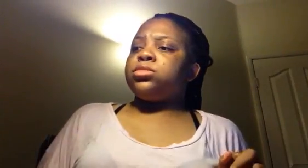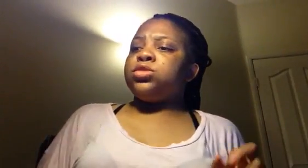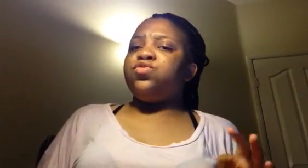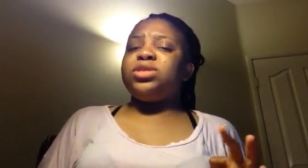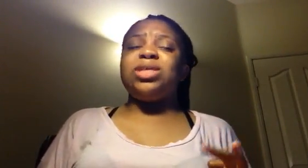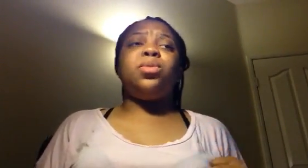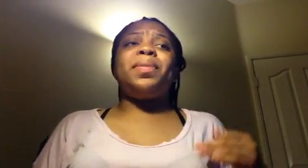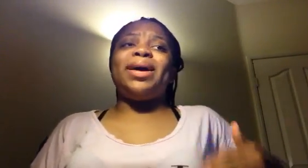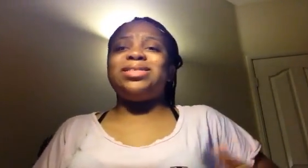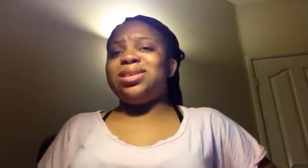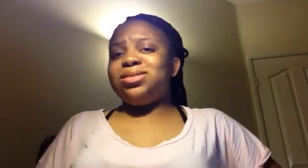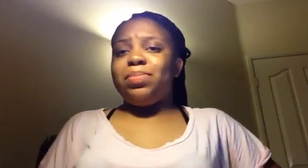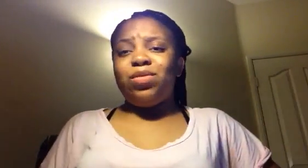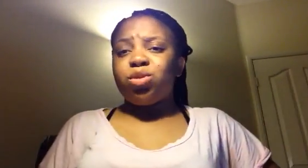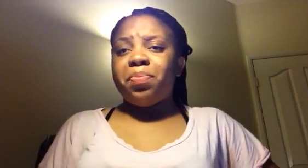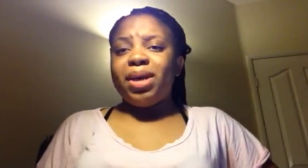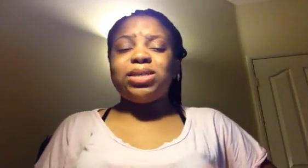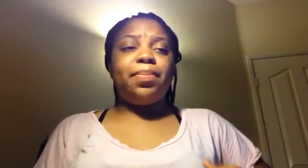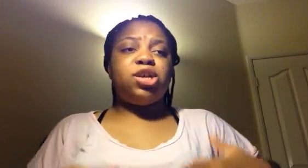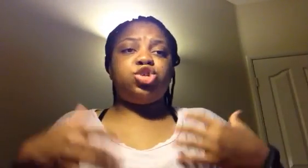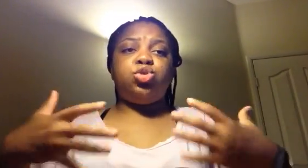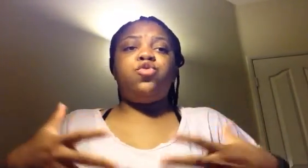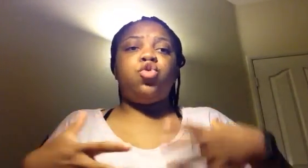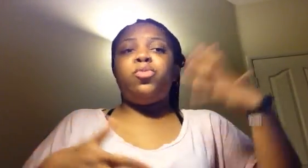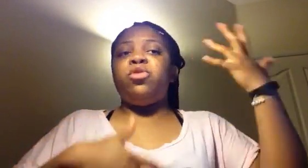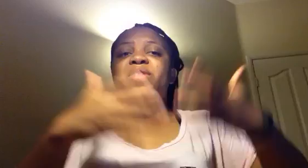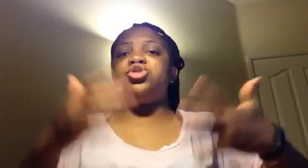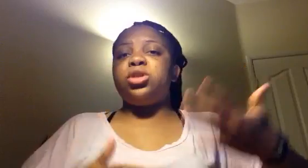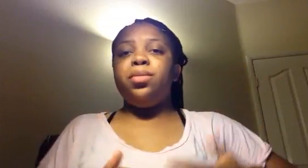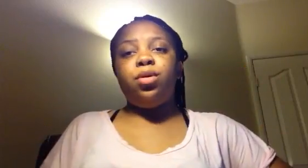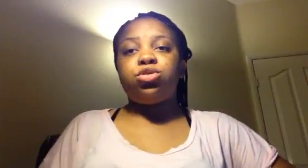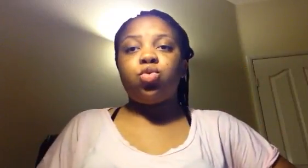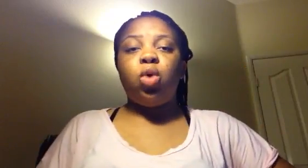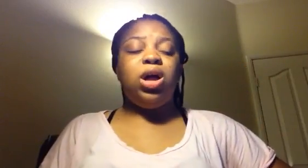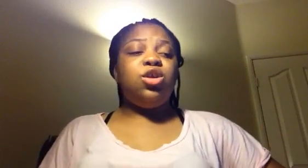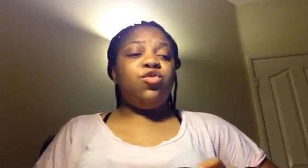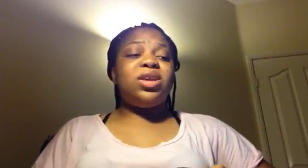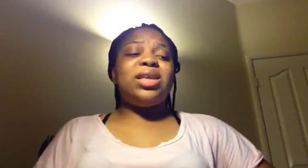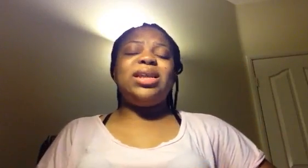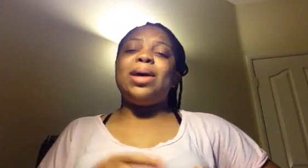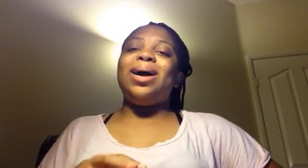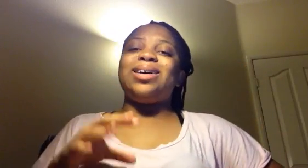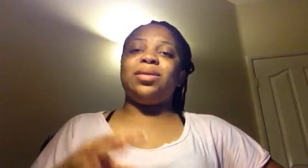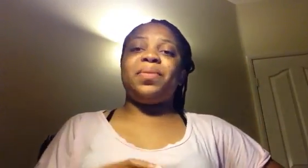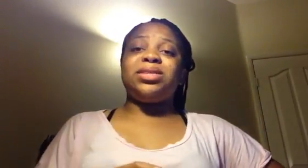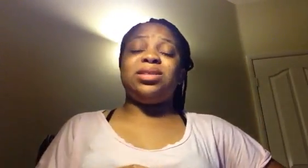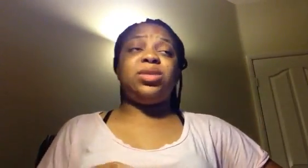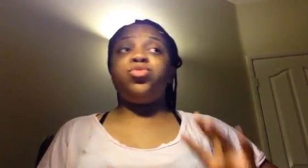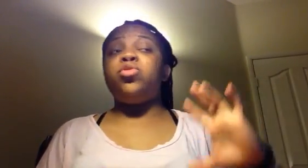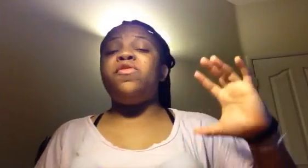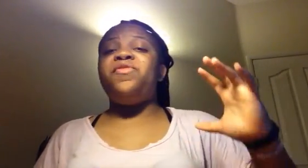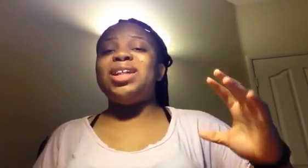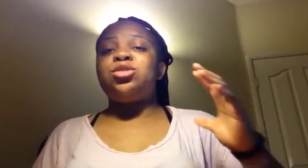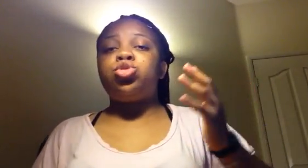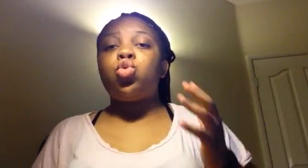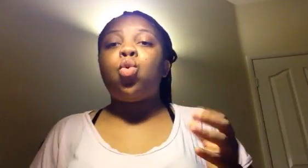Vous êtes au Brésil, ce n pas votre pays, ce n pas chez vous, vous pouvez faire n'importe quoi. Vous êtes allé là-bas à représenter plus de 23